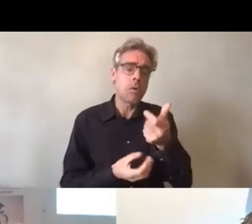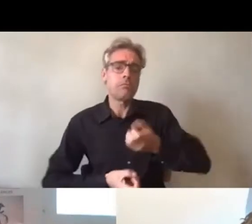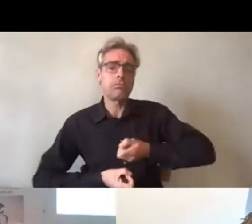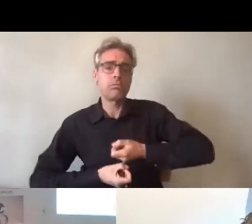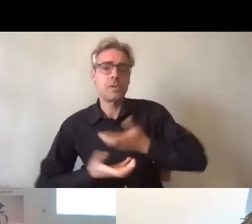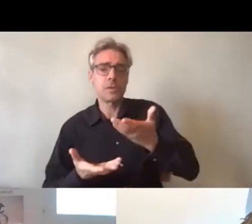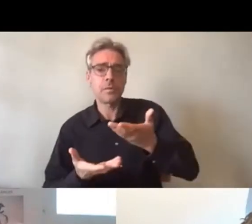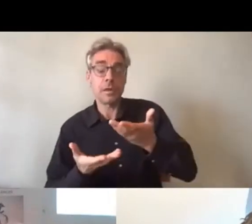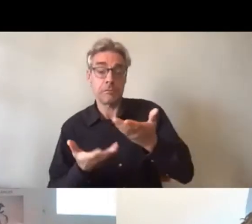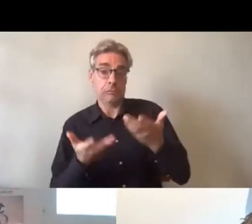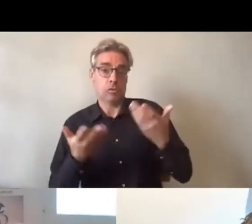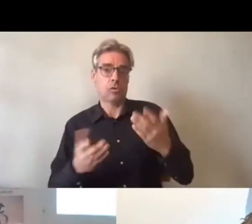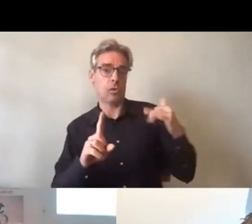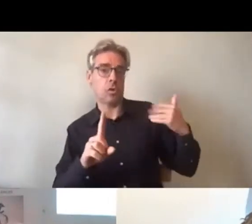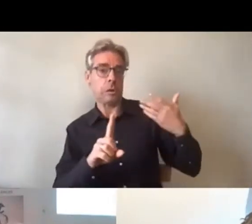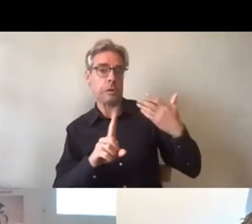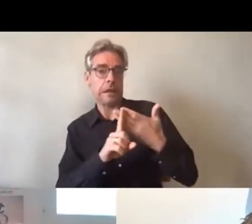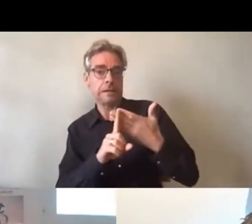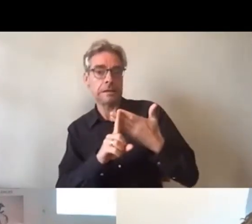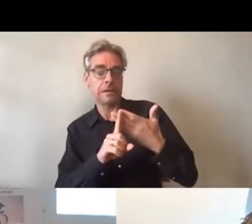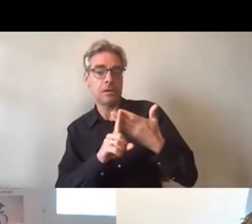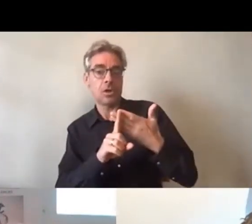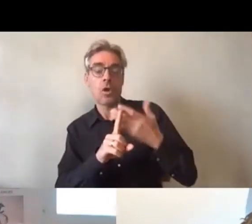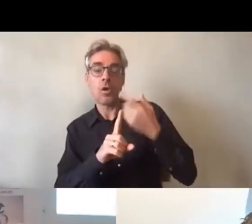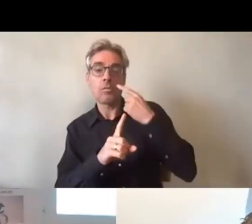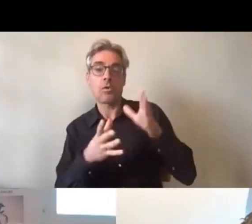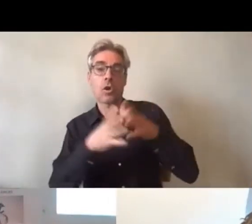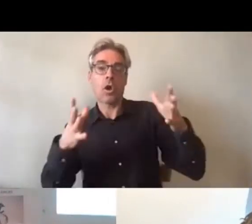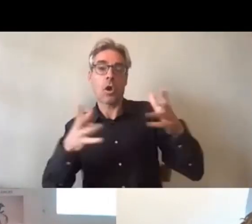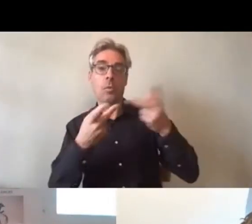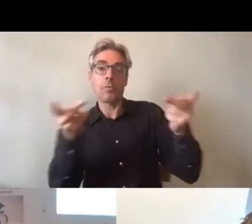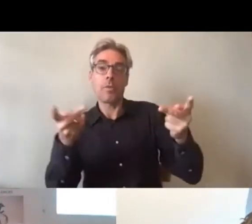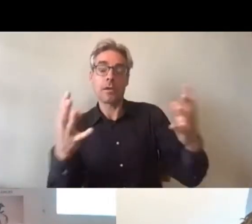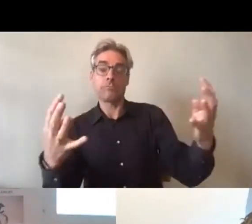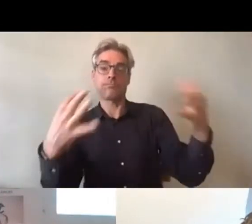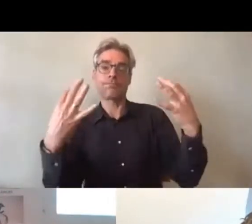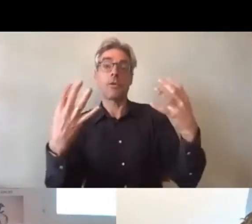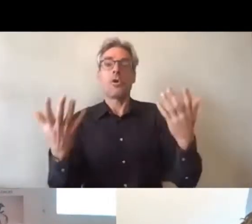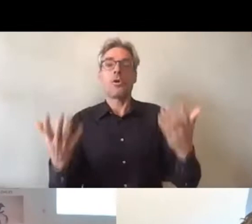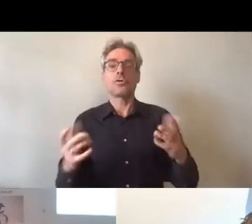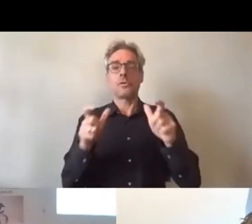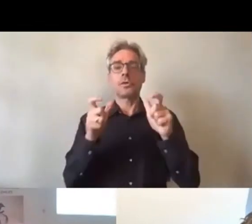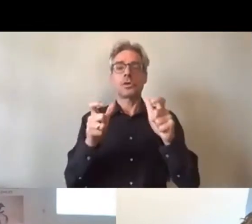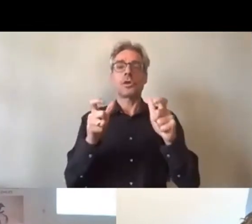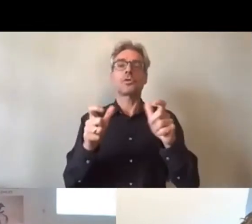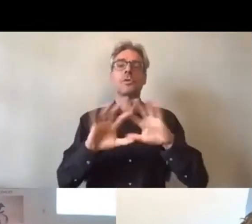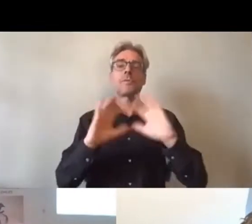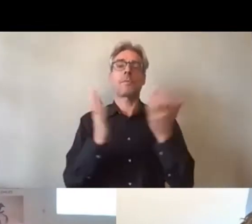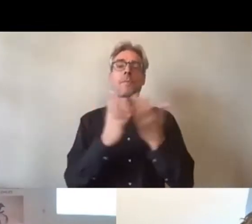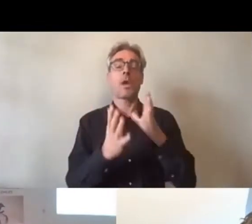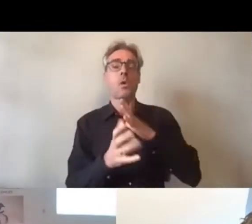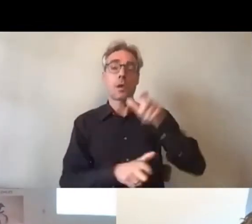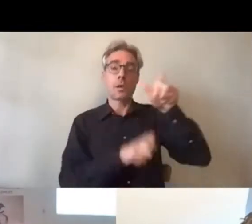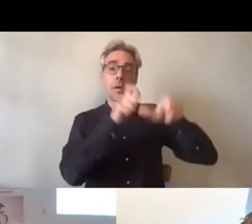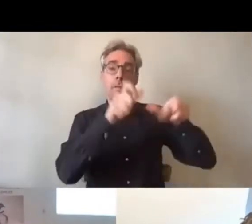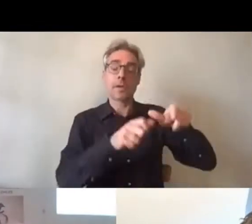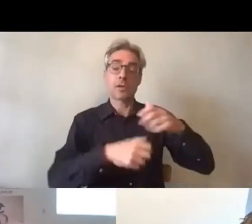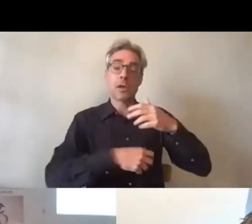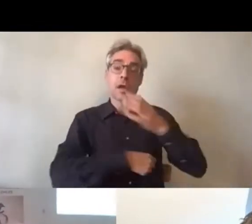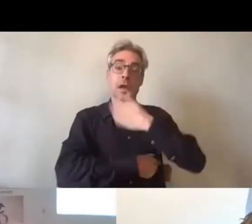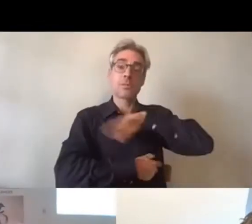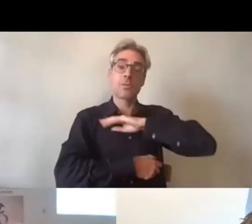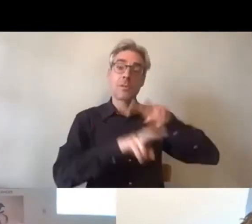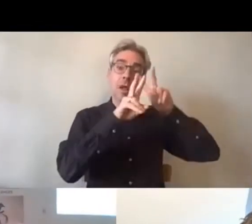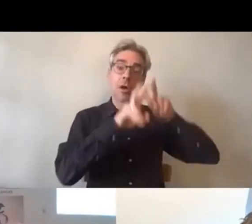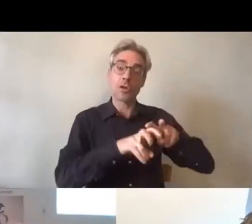un contexte, on va dire, grand public. Et on a la chance aujourd'hui de compter des acteurs de la recherche qui s'investissent